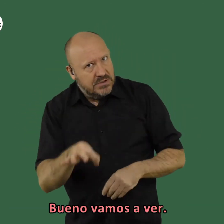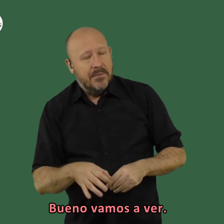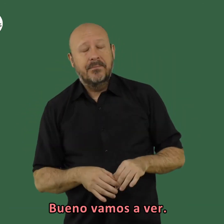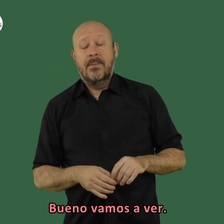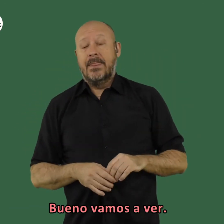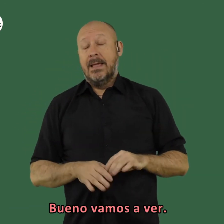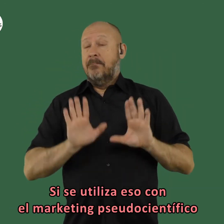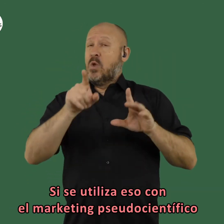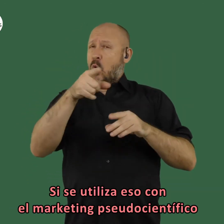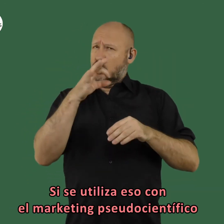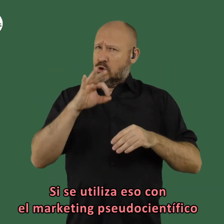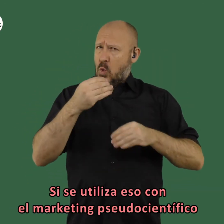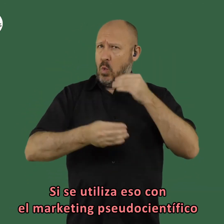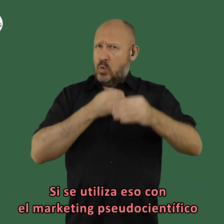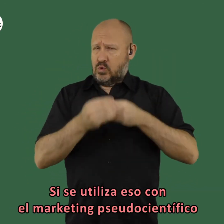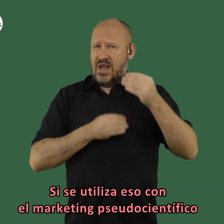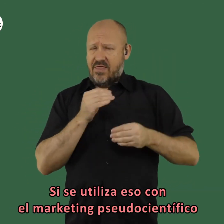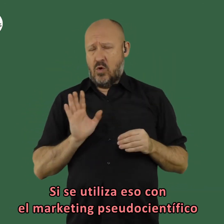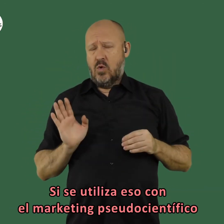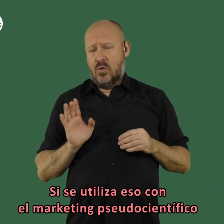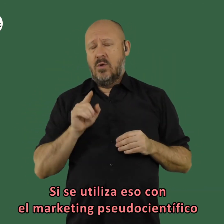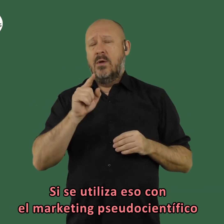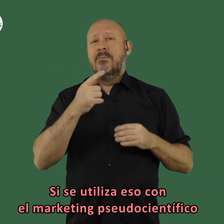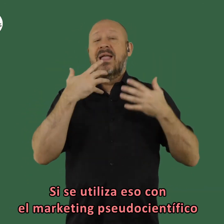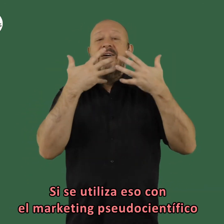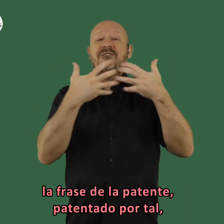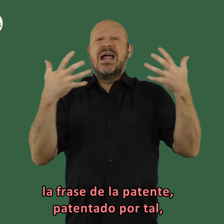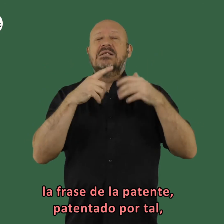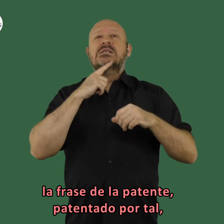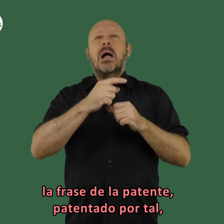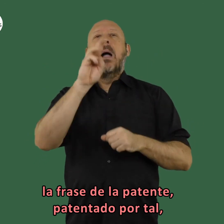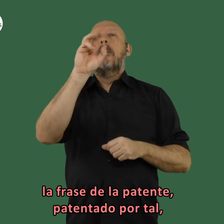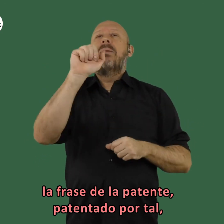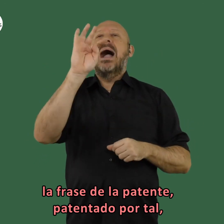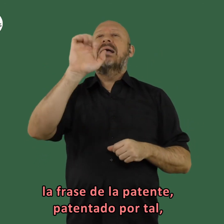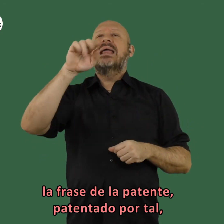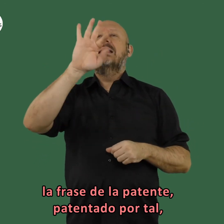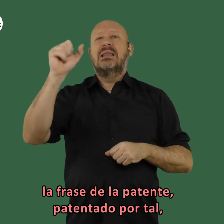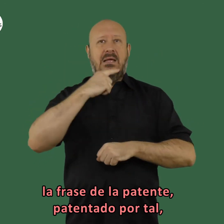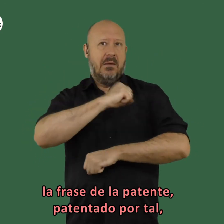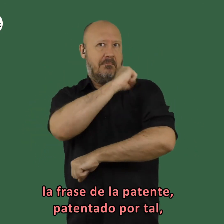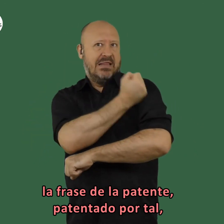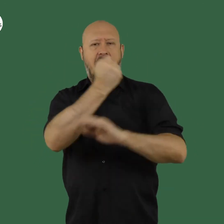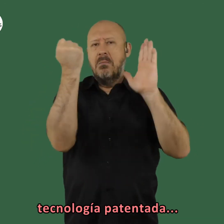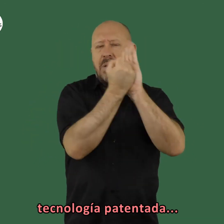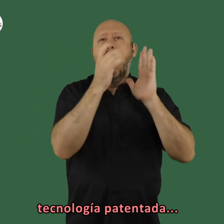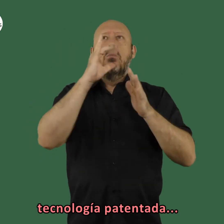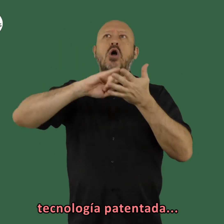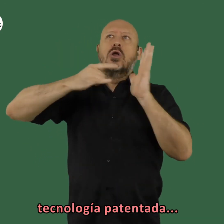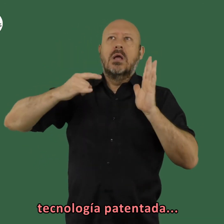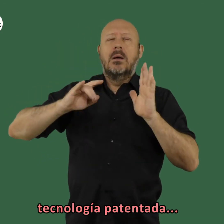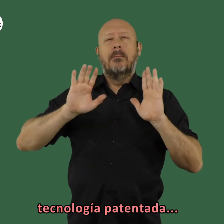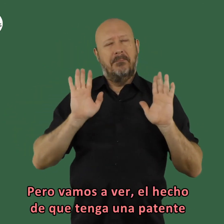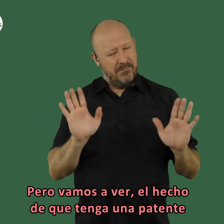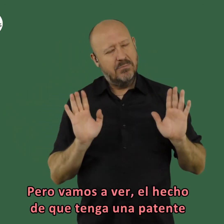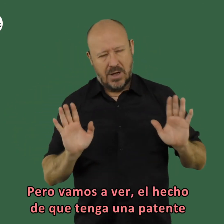bueno vamos a ver si se utiliza eso con el marketing pseudocientífico la frase de la patente patentado por tal tecnología